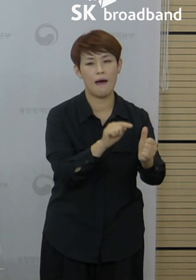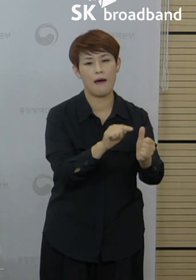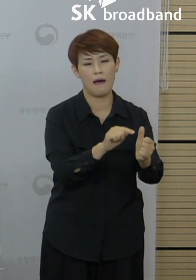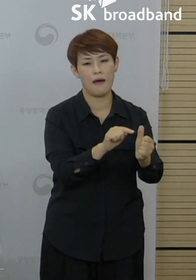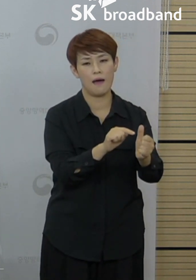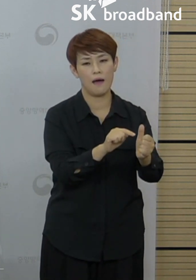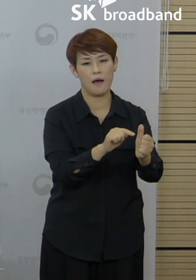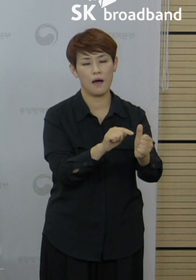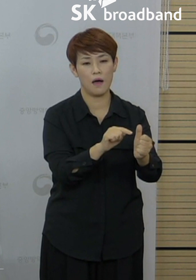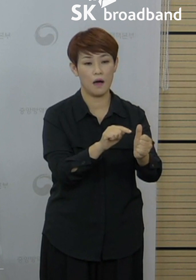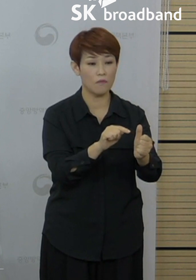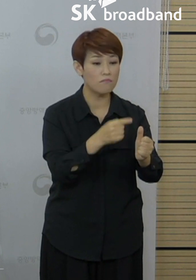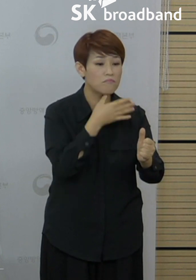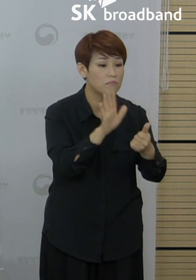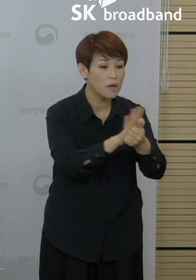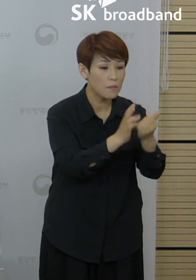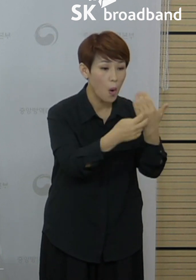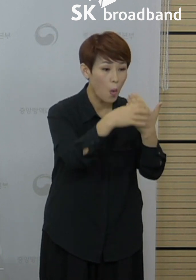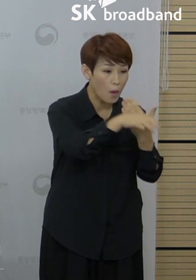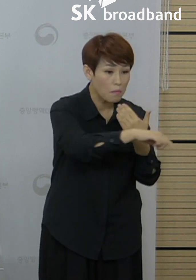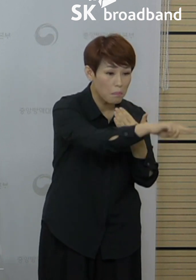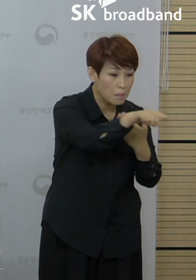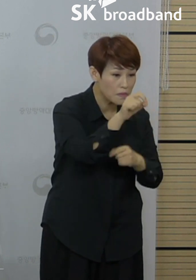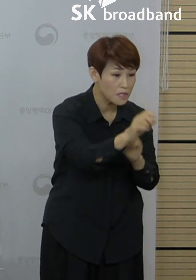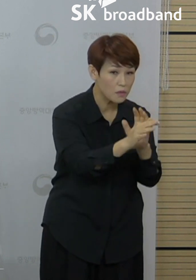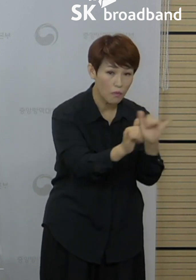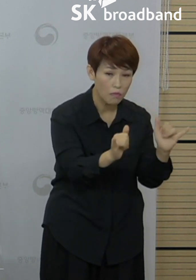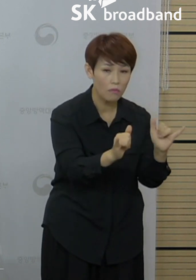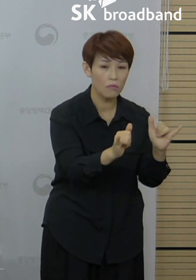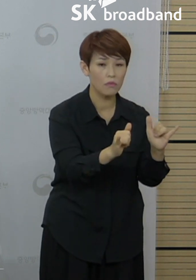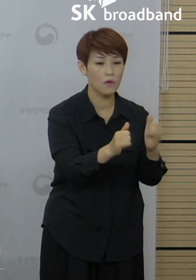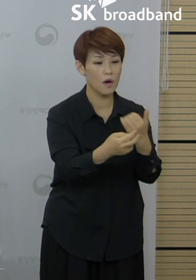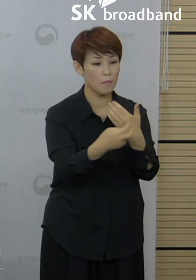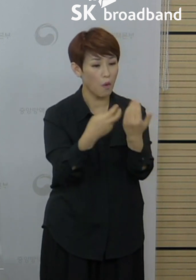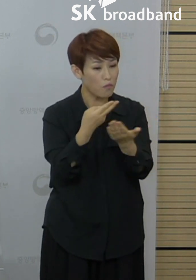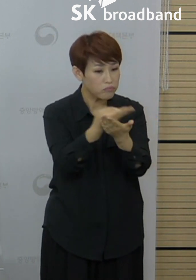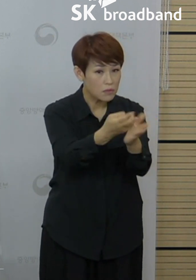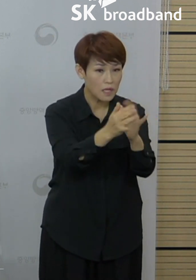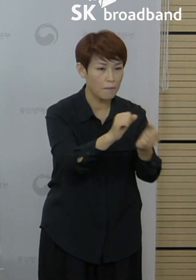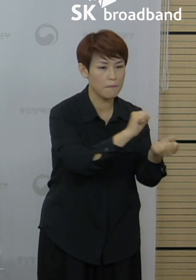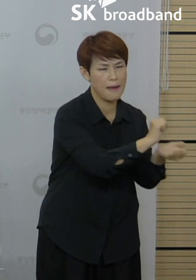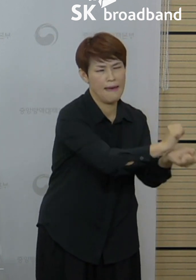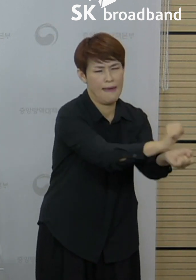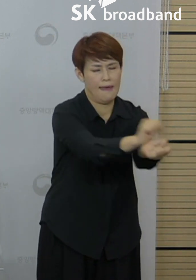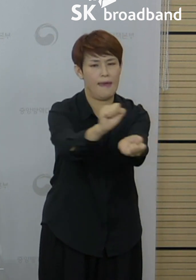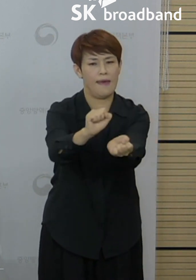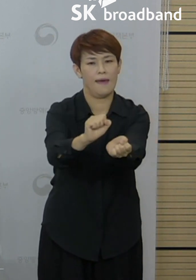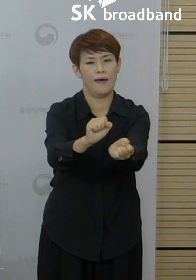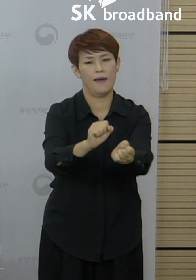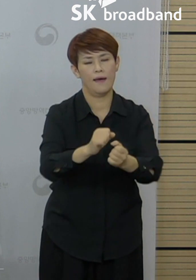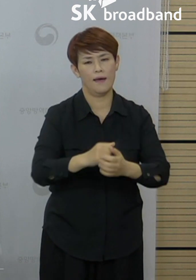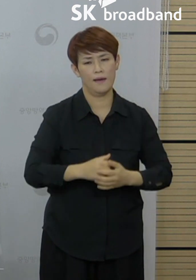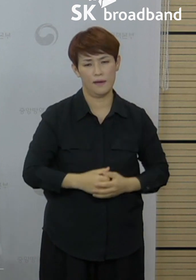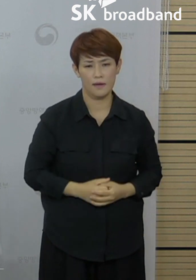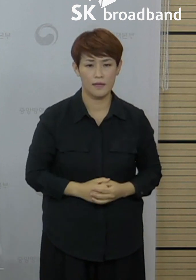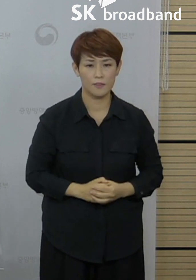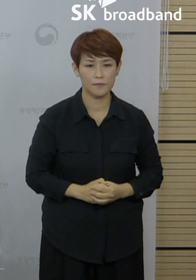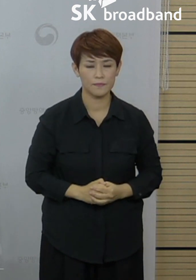이로 인해서 유양병원 내의 다른 종사자 그리고 입원 환자들에게 추가적으로 전파가 된 사안입니다.